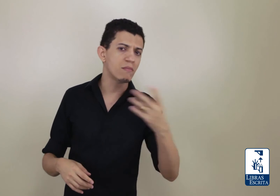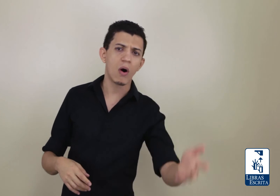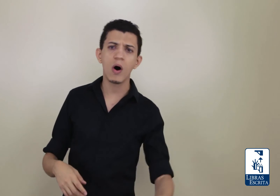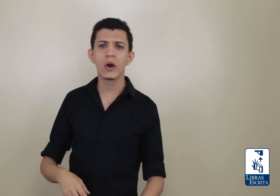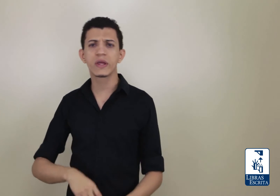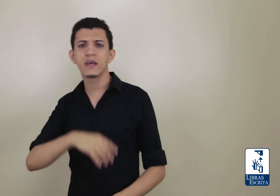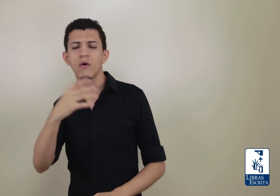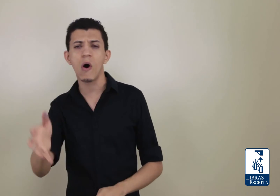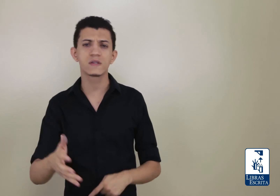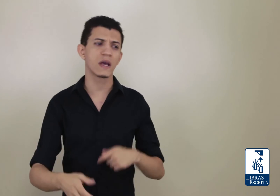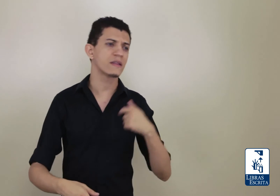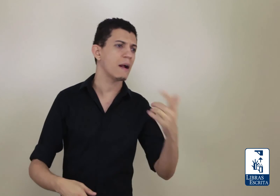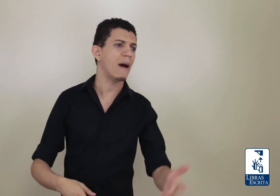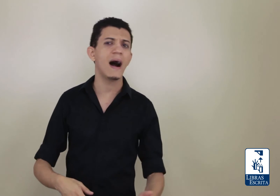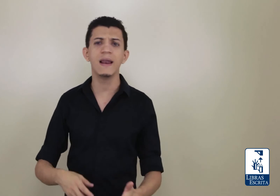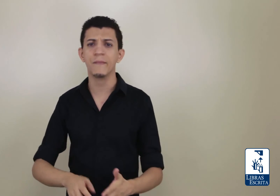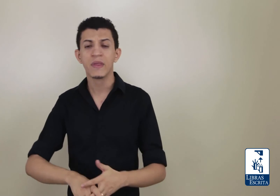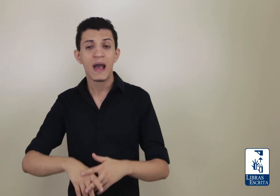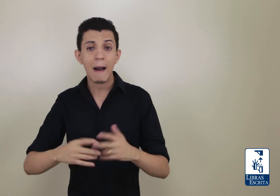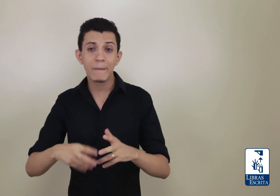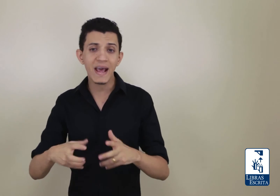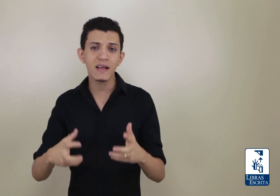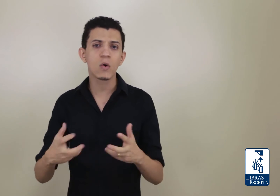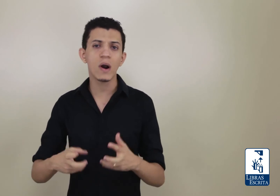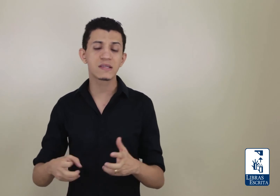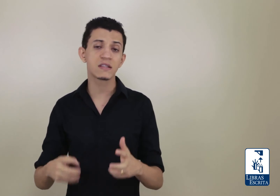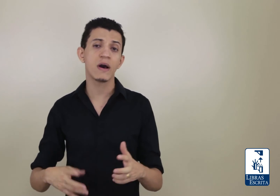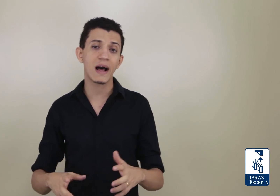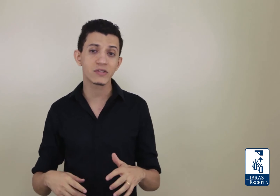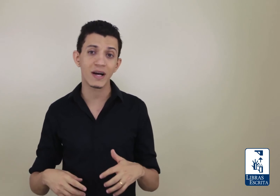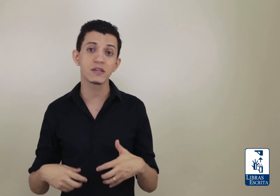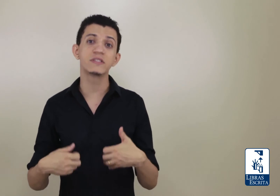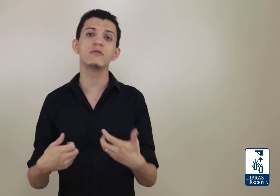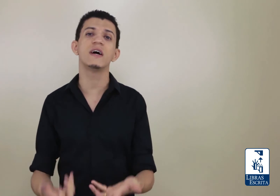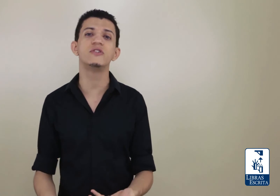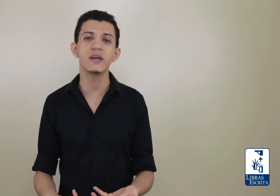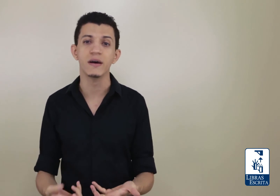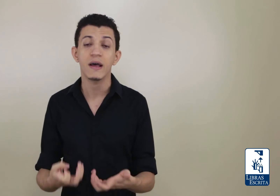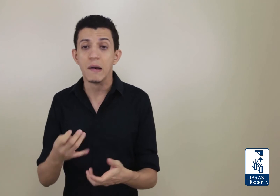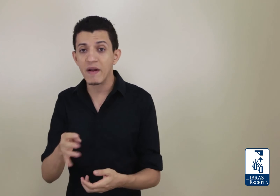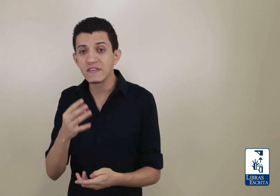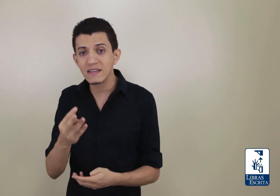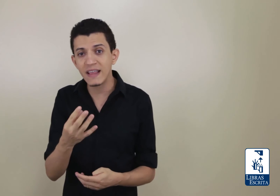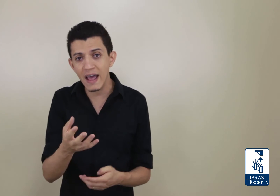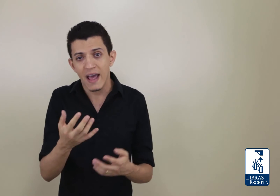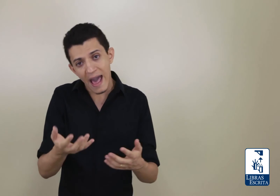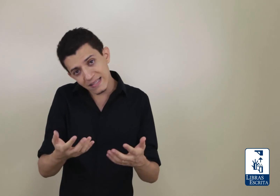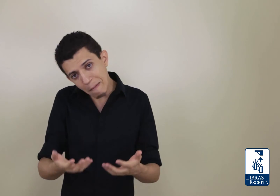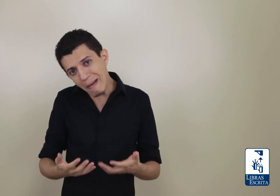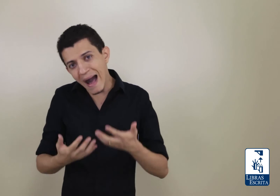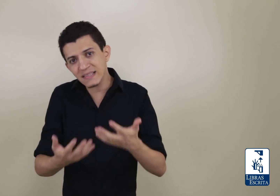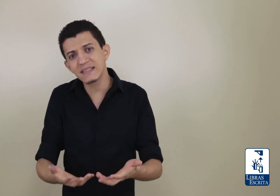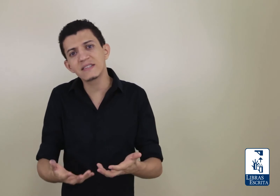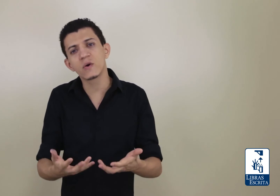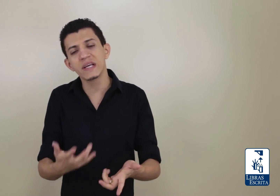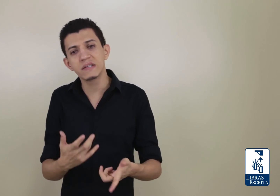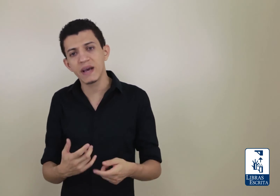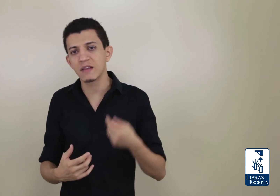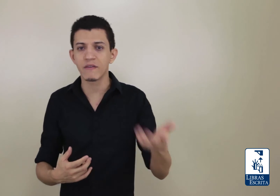mora, o que gosta, o que trabalha. Aprenda coisas que estão relacionadas ao seu dia a dia para você ter essa base desse conhecimento para